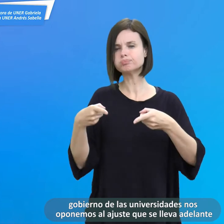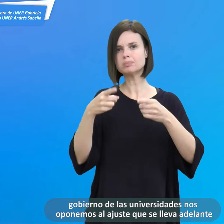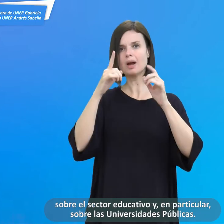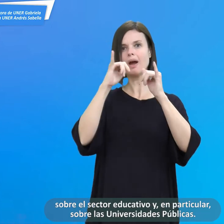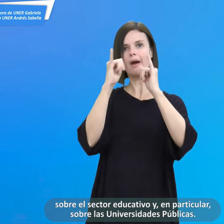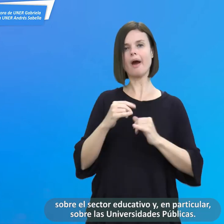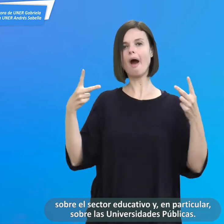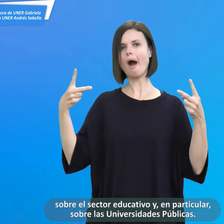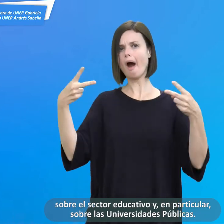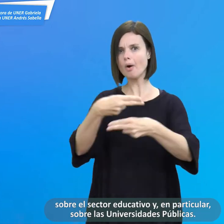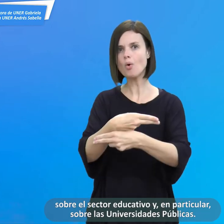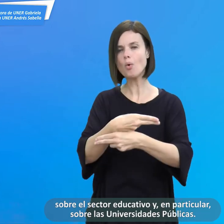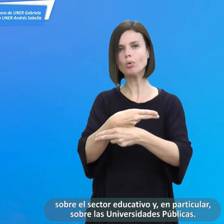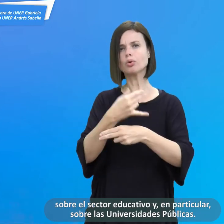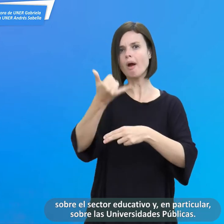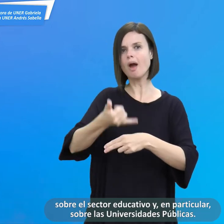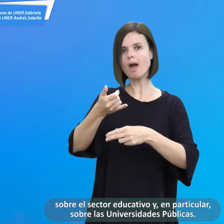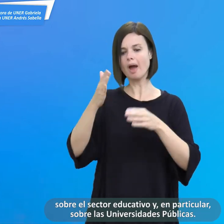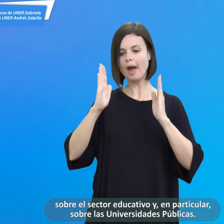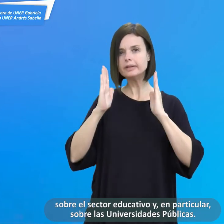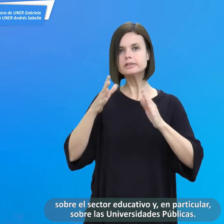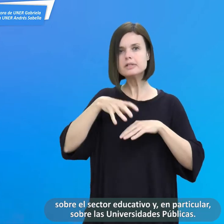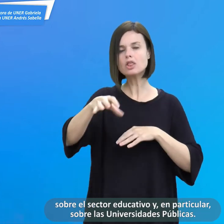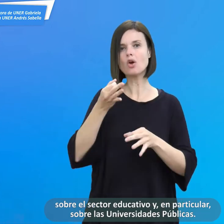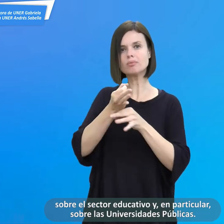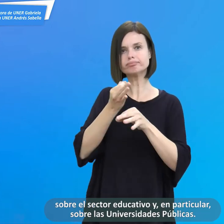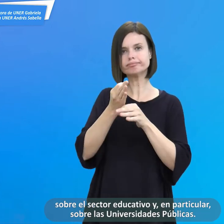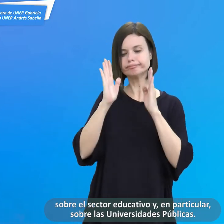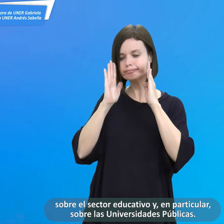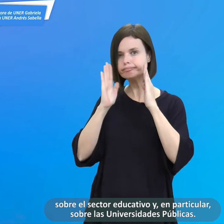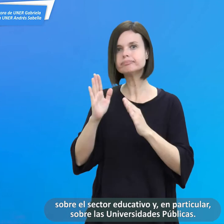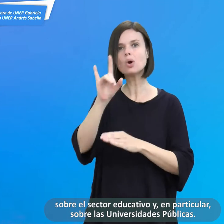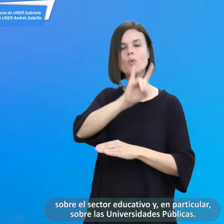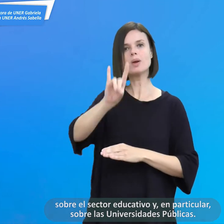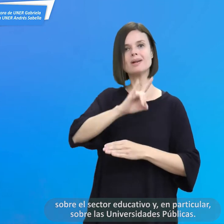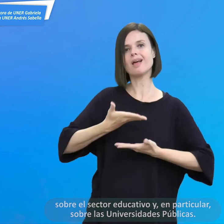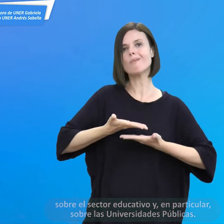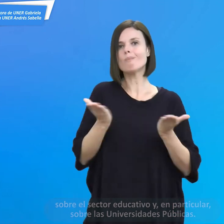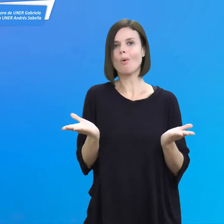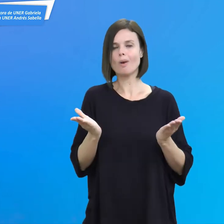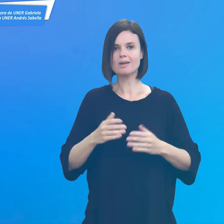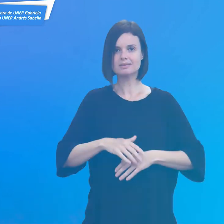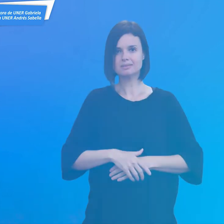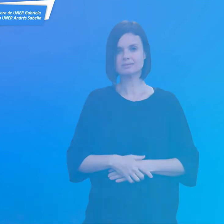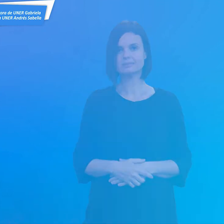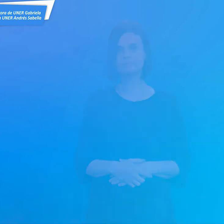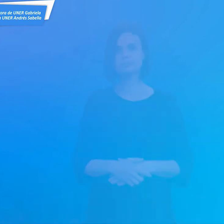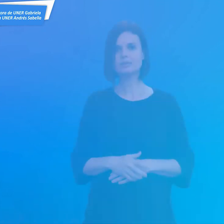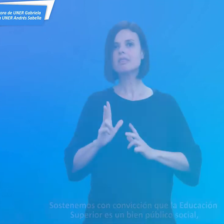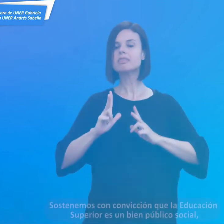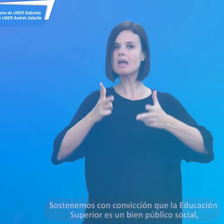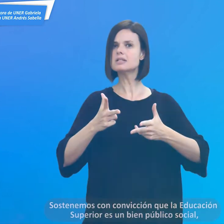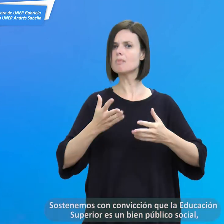oponemos al ajuste que se lleva adelante sobre el sector educativo y en particular sobre las universidades